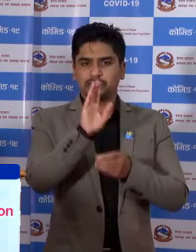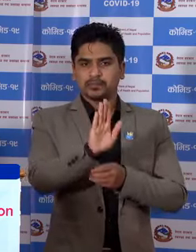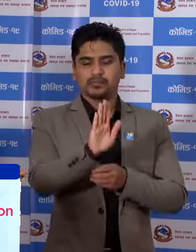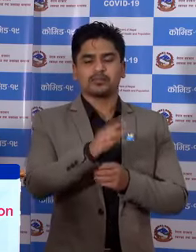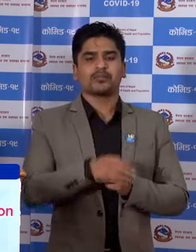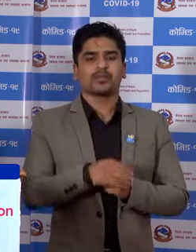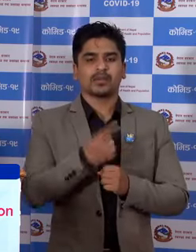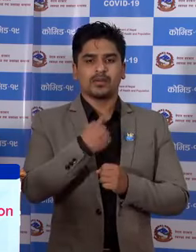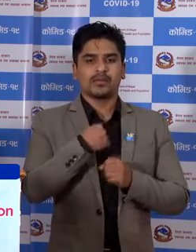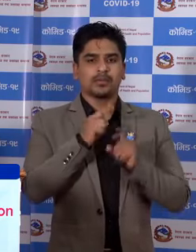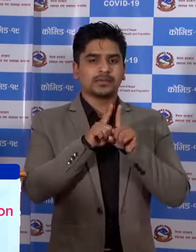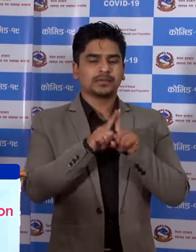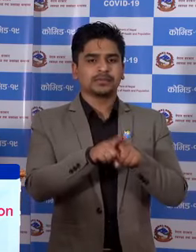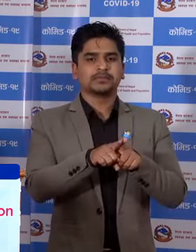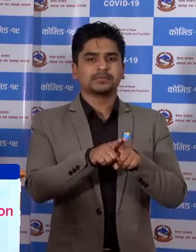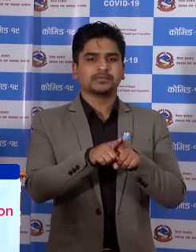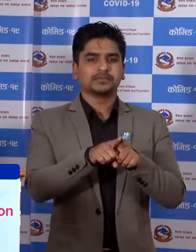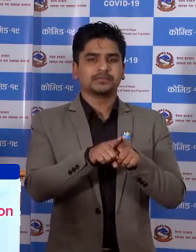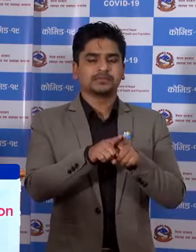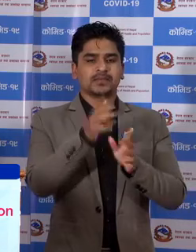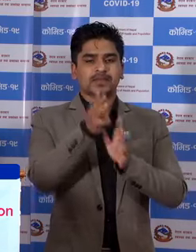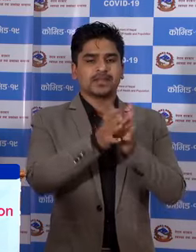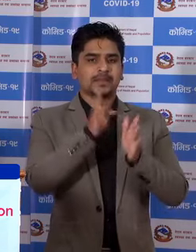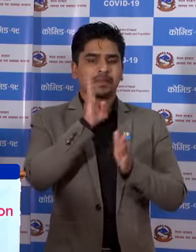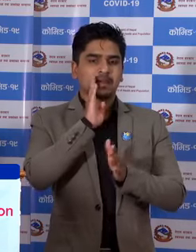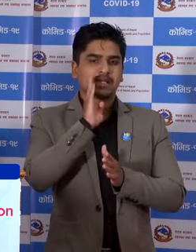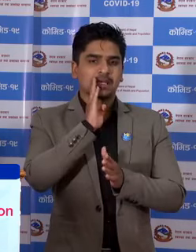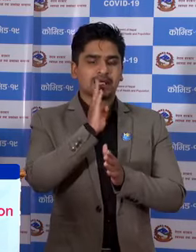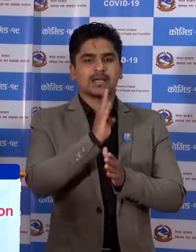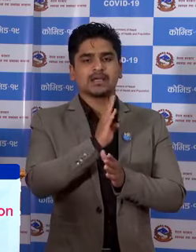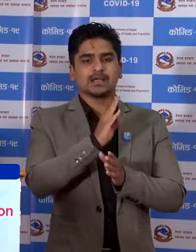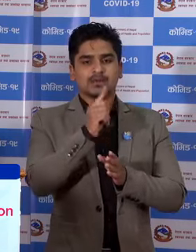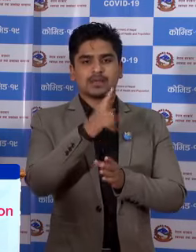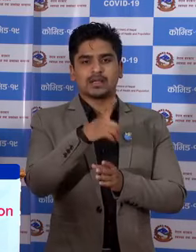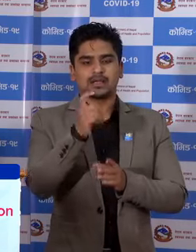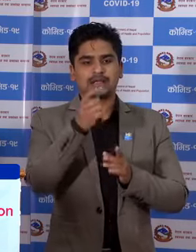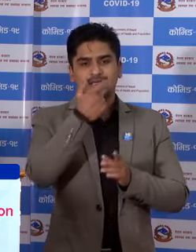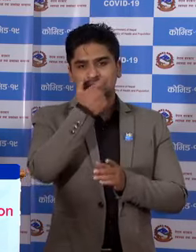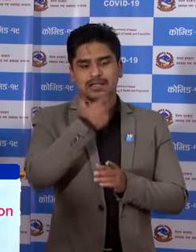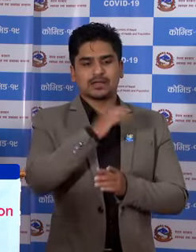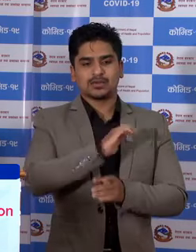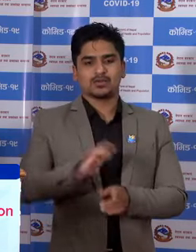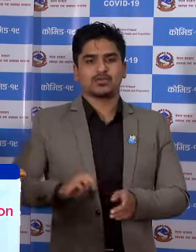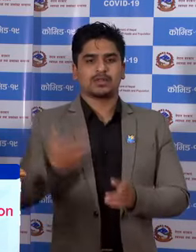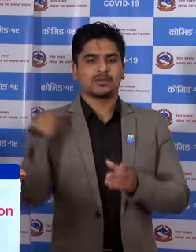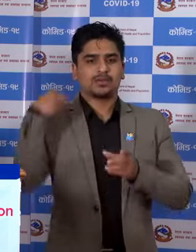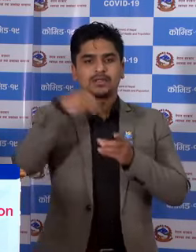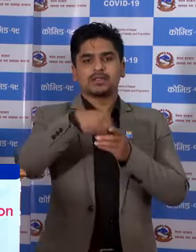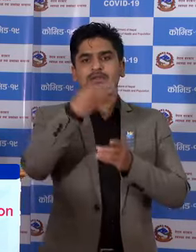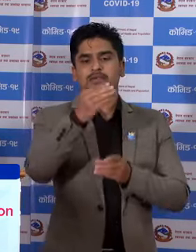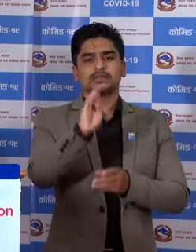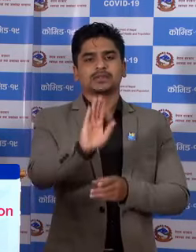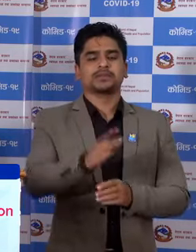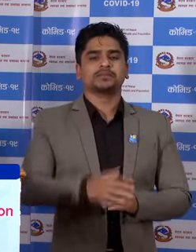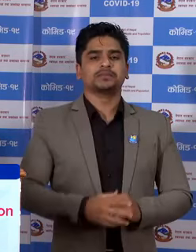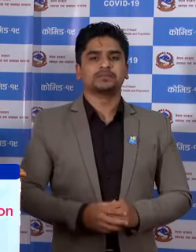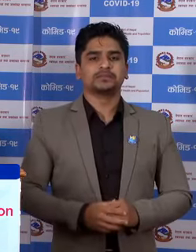छो, मेरो सात्मा सांकेतिक भासा क लागी सागर सुबेति उपस्ते तुन्हों चाू.